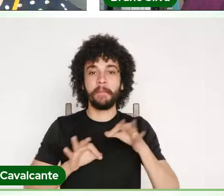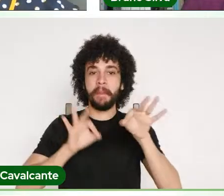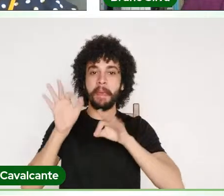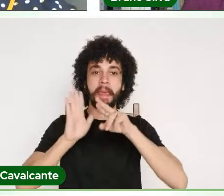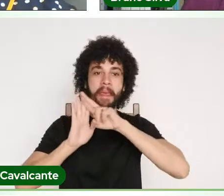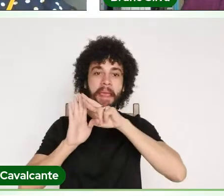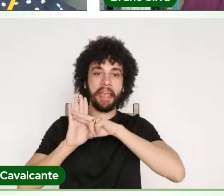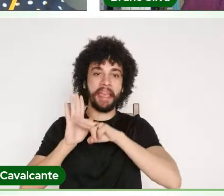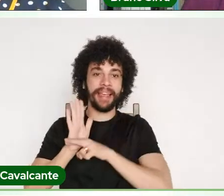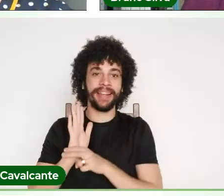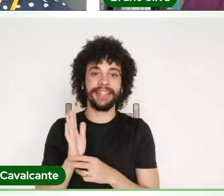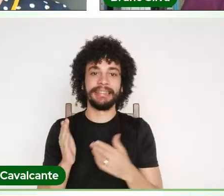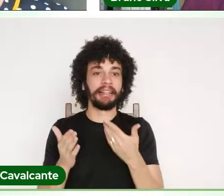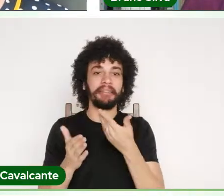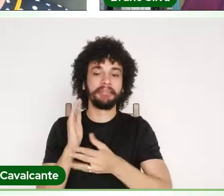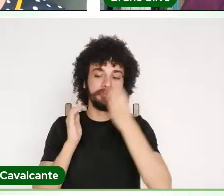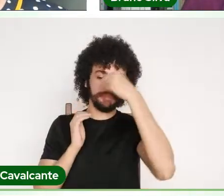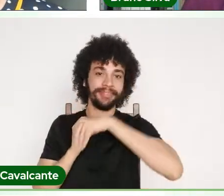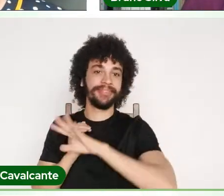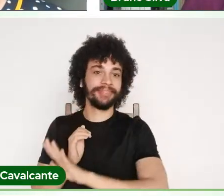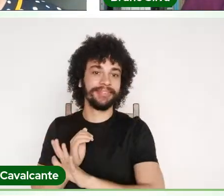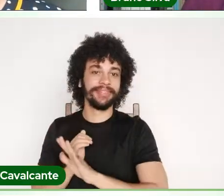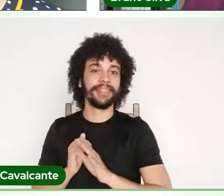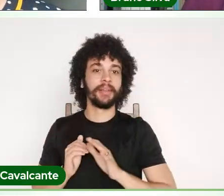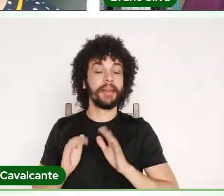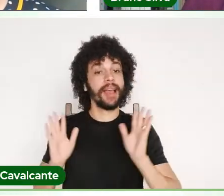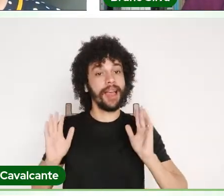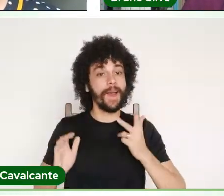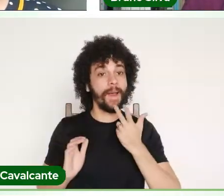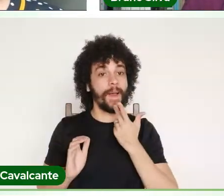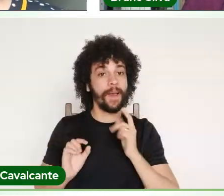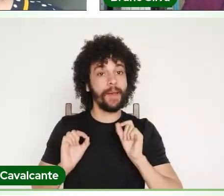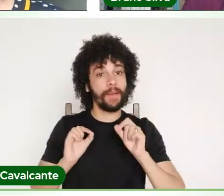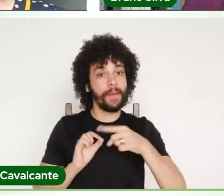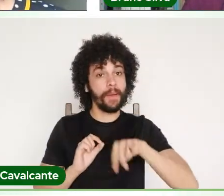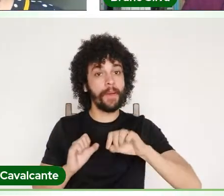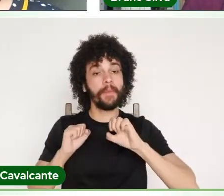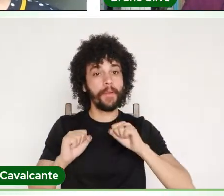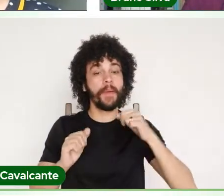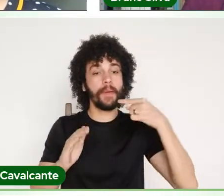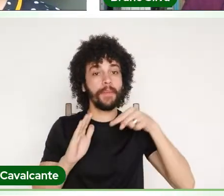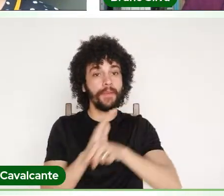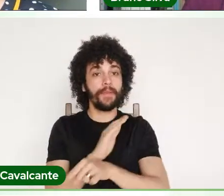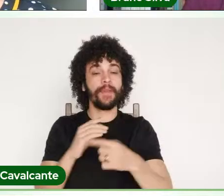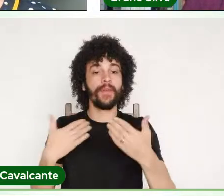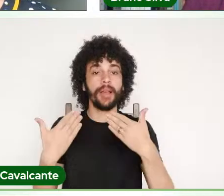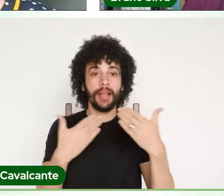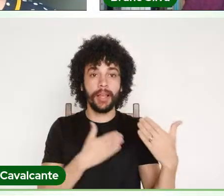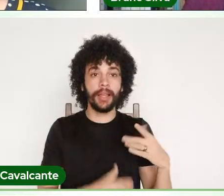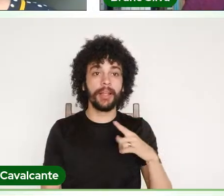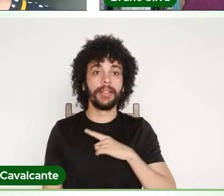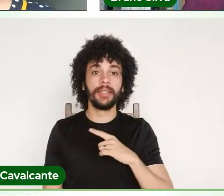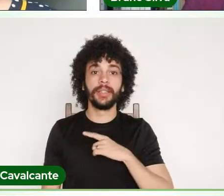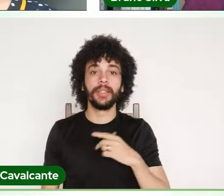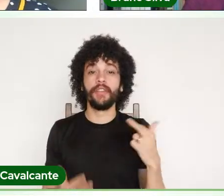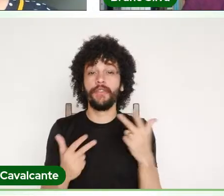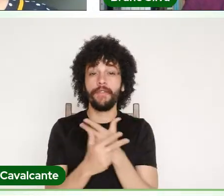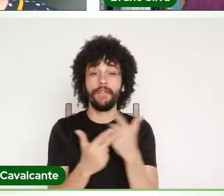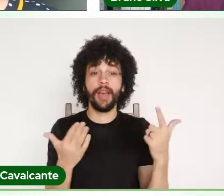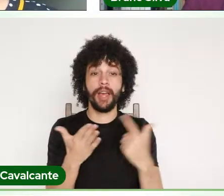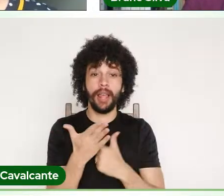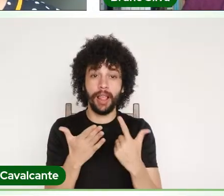abandonei. Mas, olha, Bruno, nós podemos aprofundar esse debate, tem muitos livros publicados